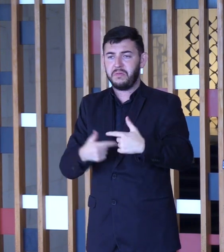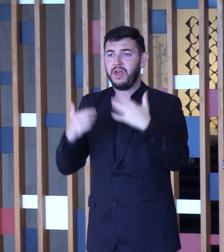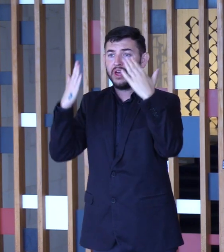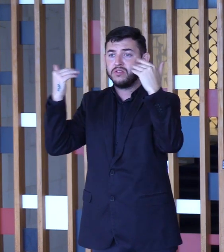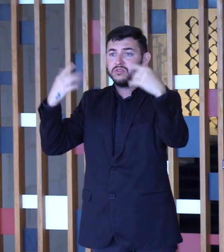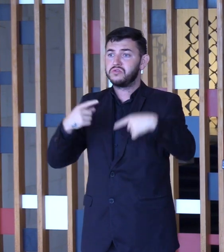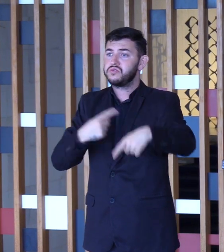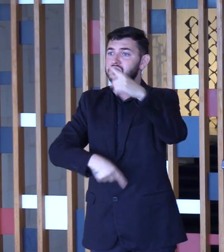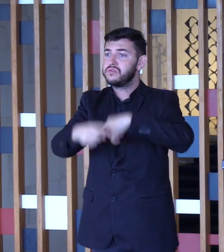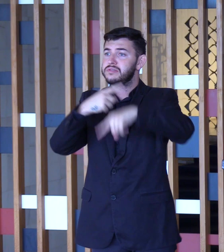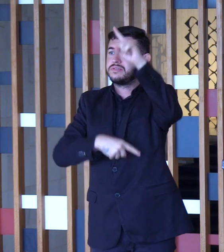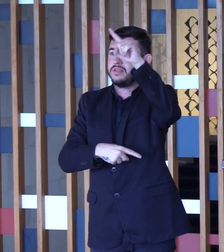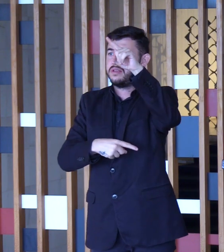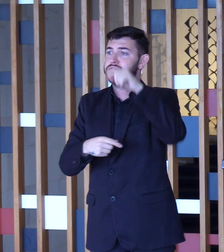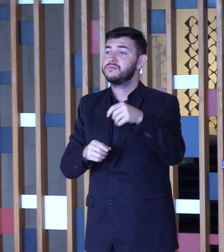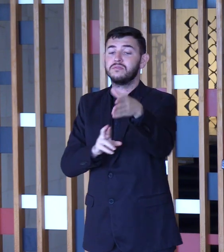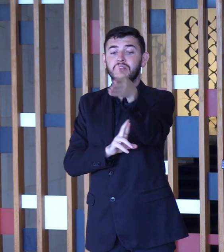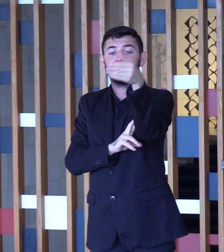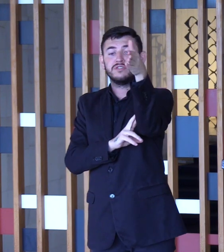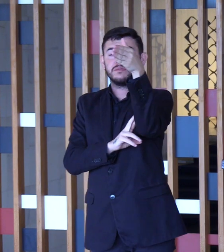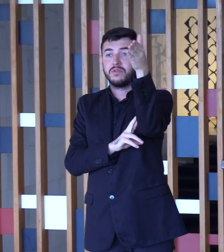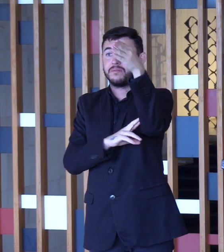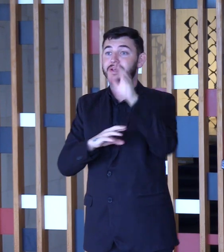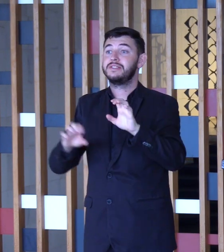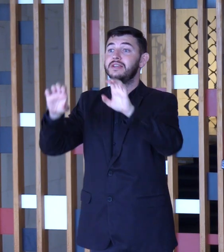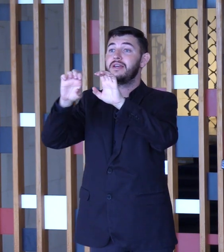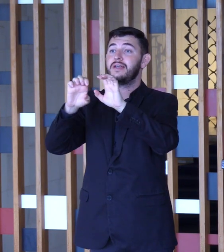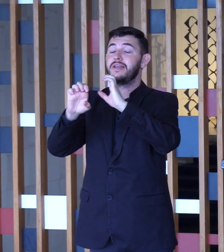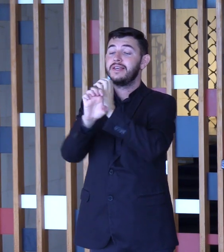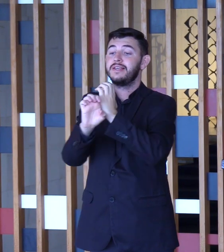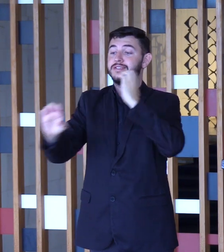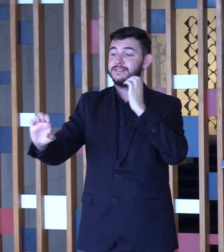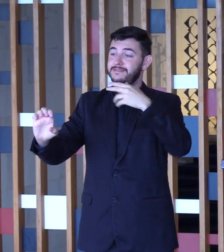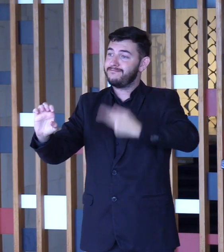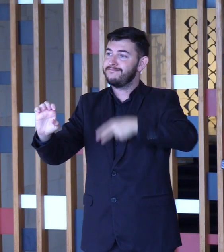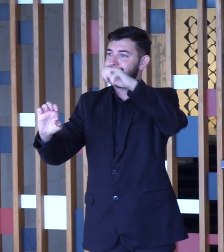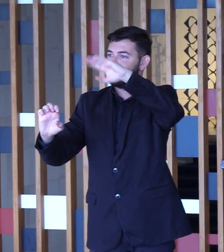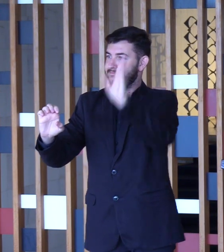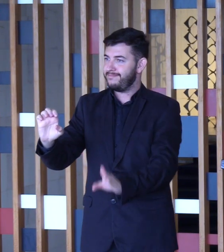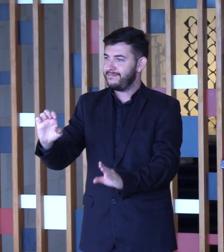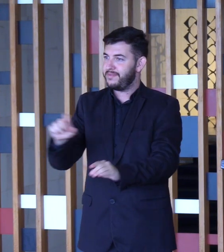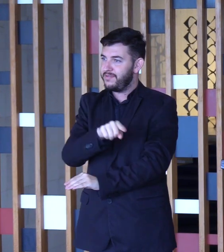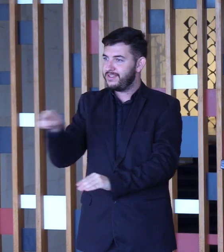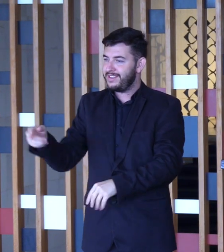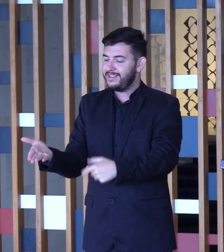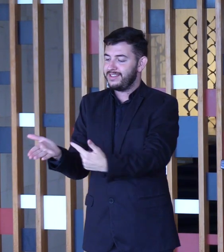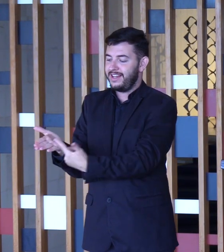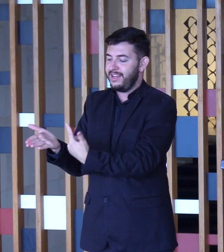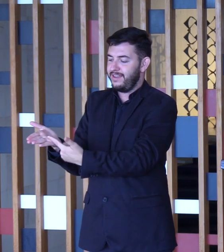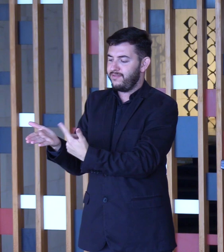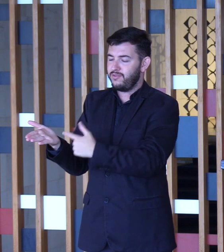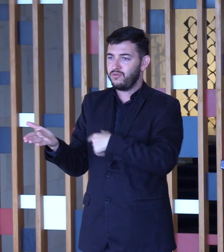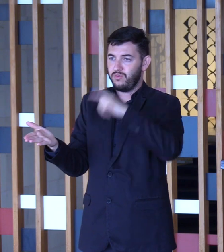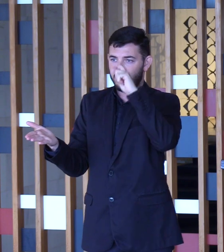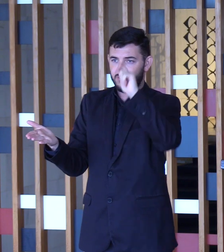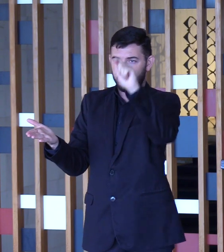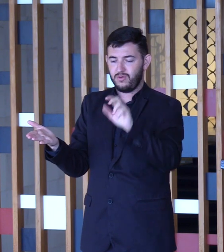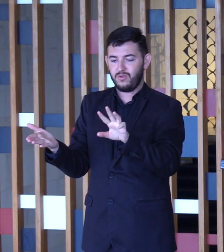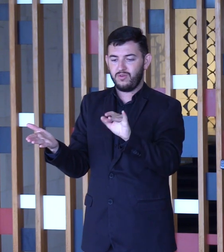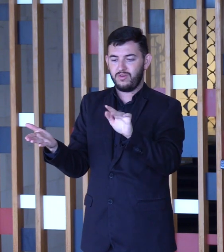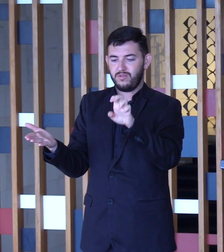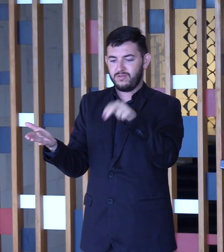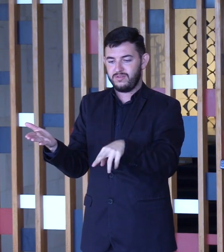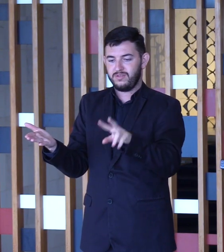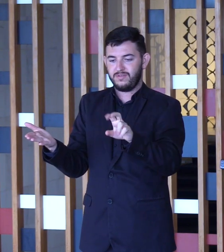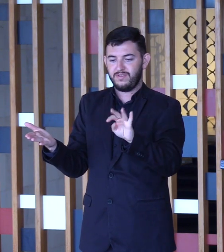diplomacia e da engenharia brasileiras. Basta ler o livro do doutor Wilson Quintela, Memórias de um